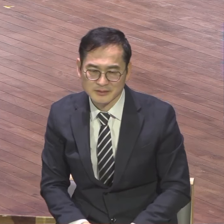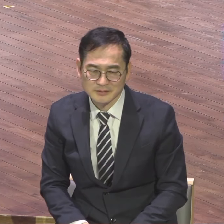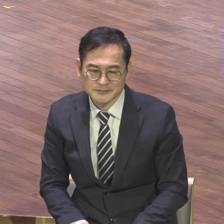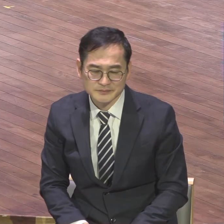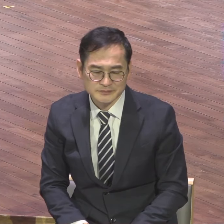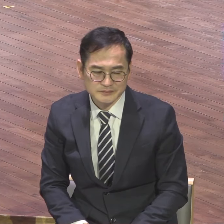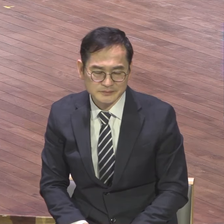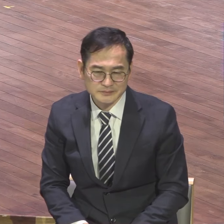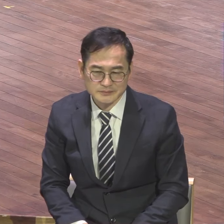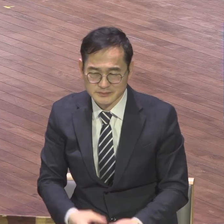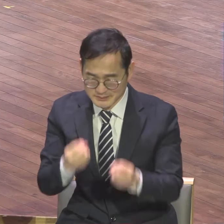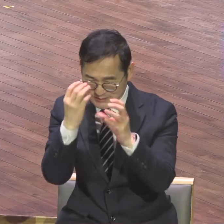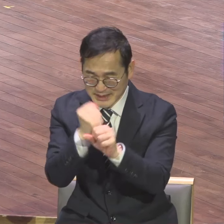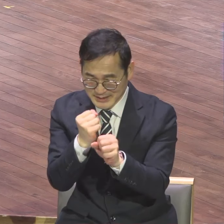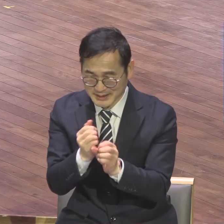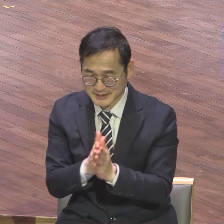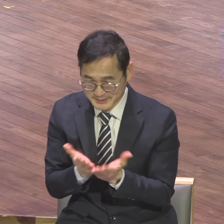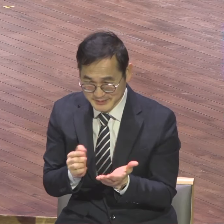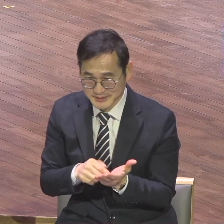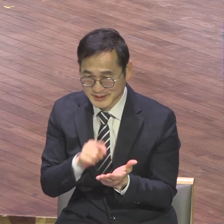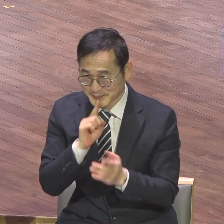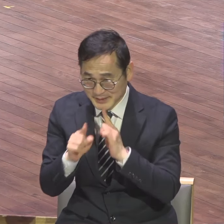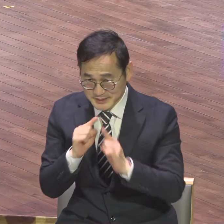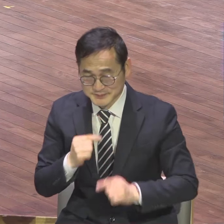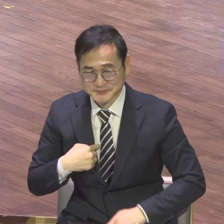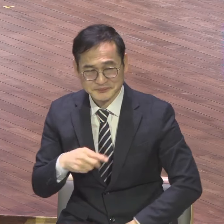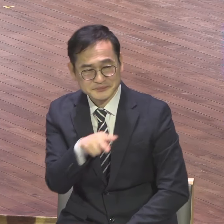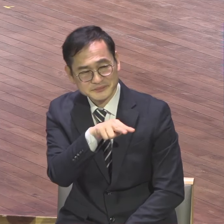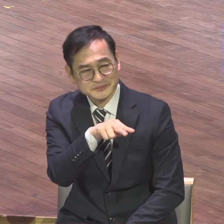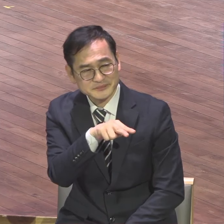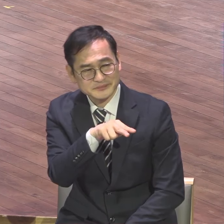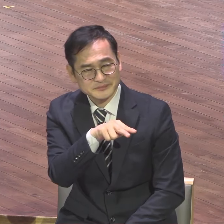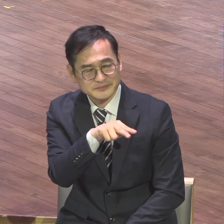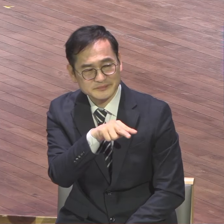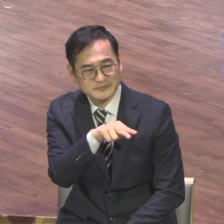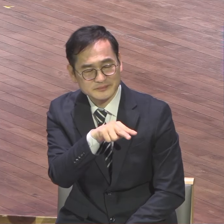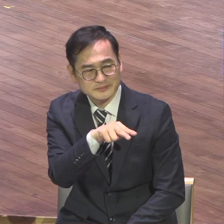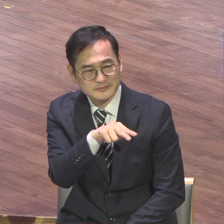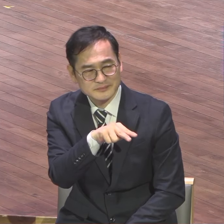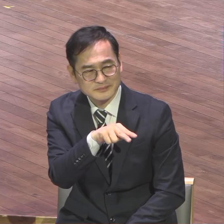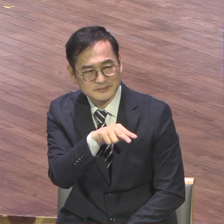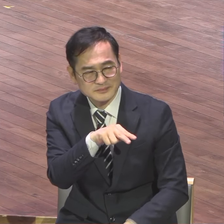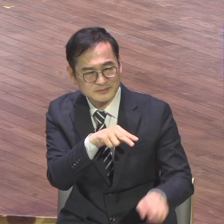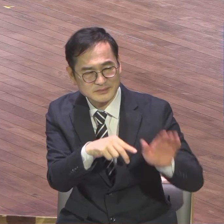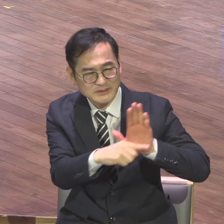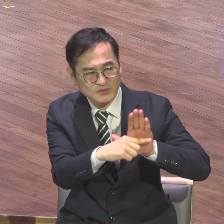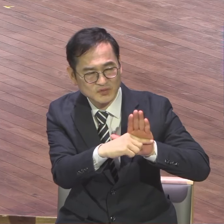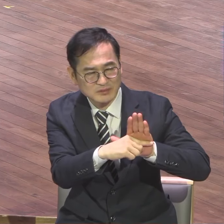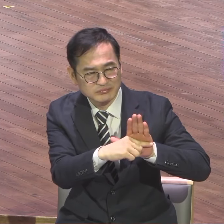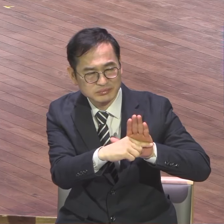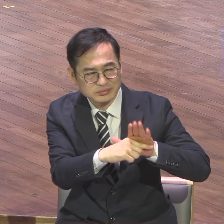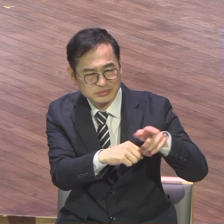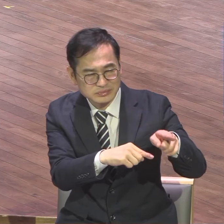적용을 해버릴 뿐 이걸 우리는 예수 거시도 안에서